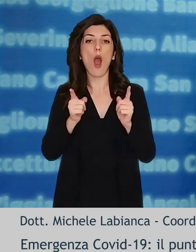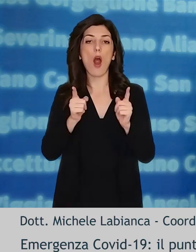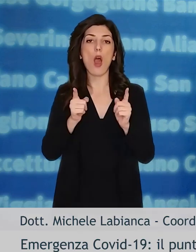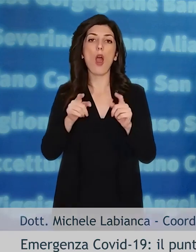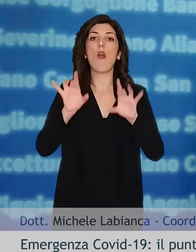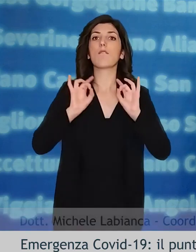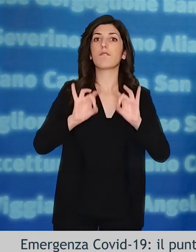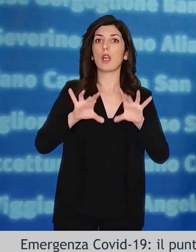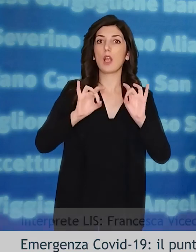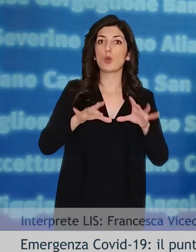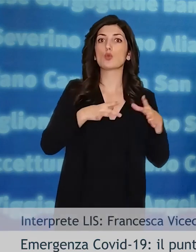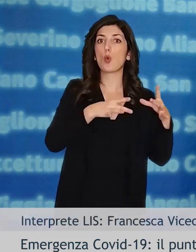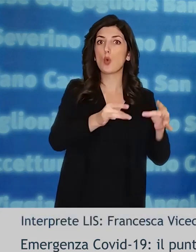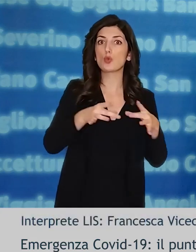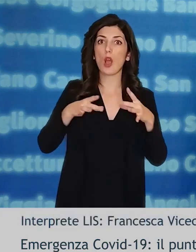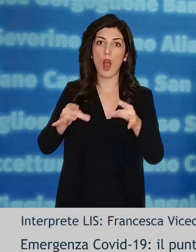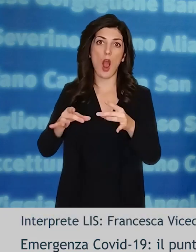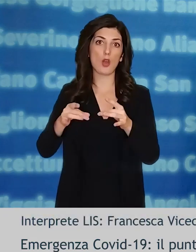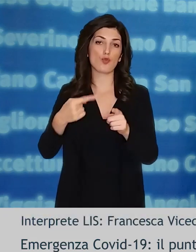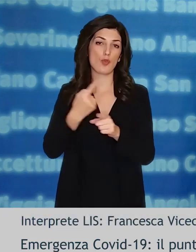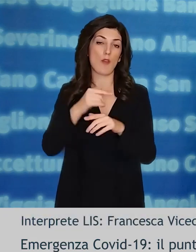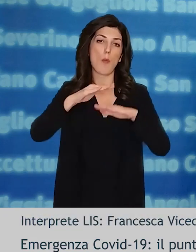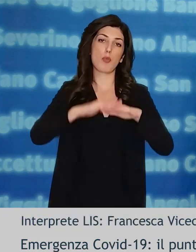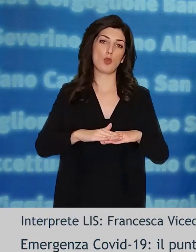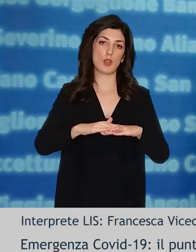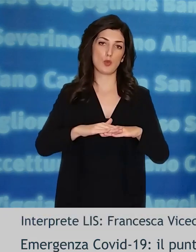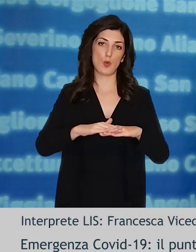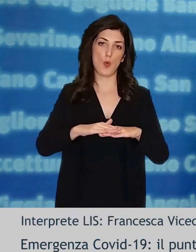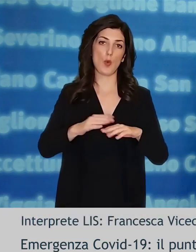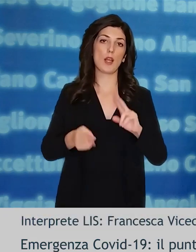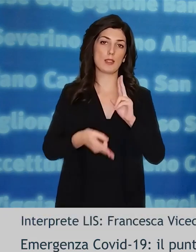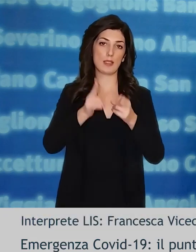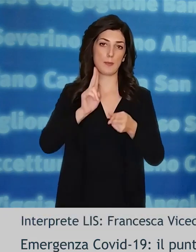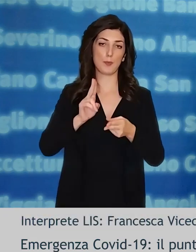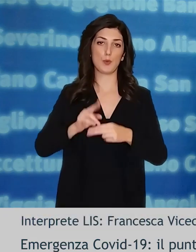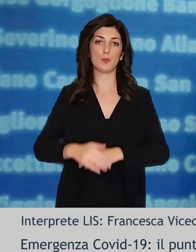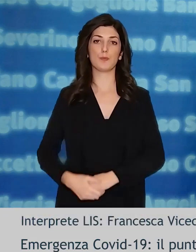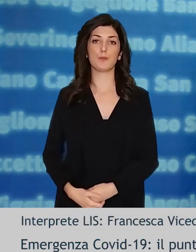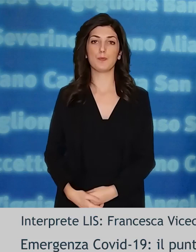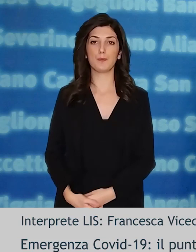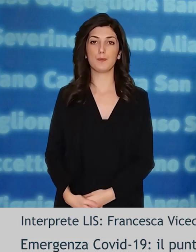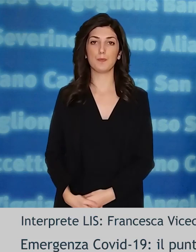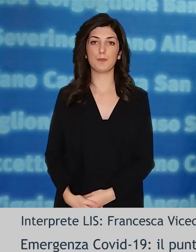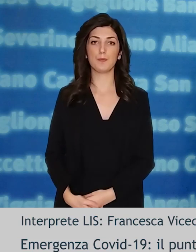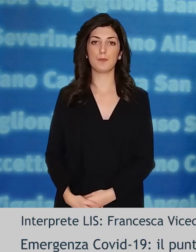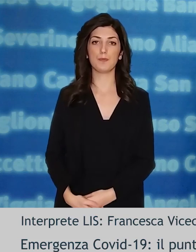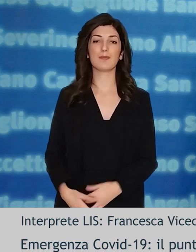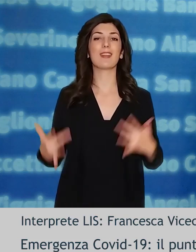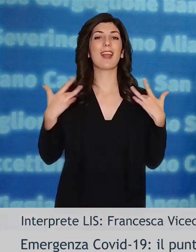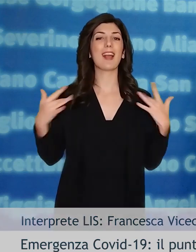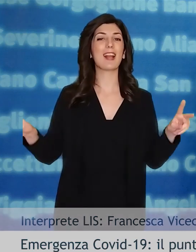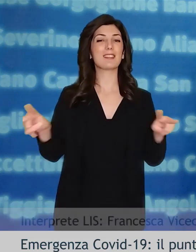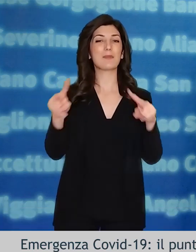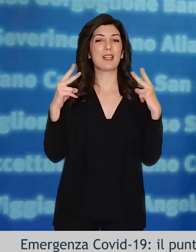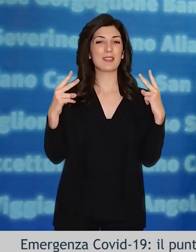di coinvolgere queste popolazioni fragili e proteggerle dall'epidemia di Covid